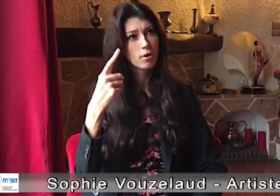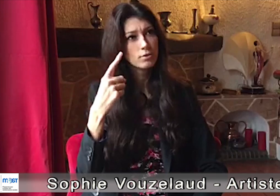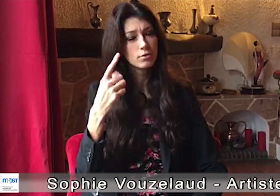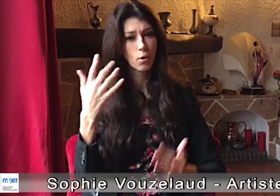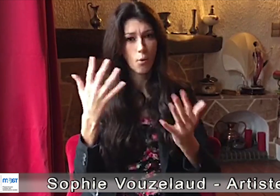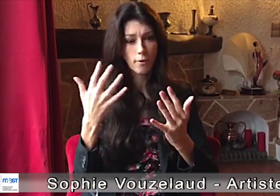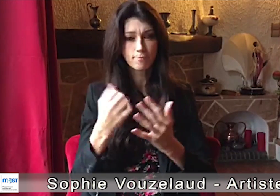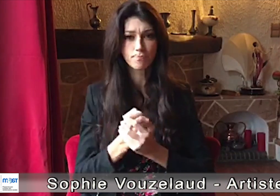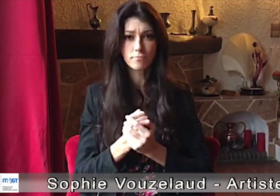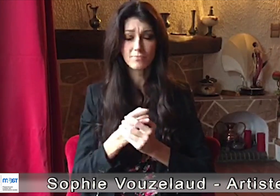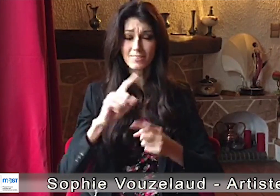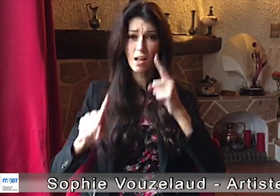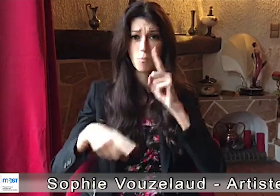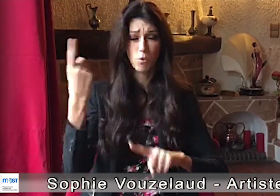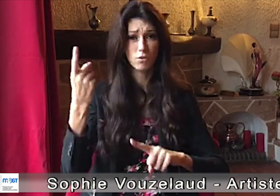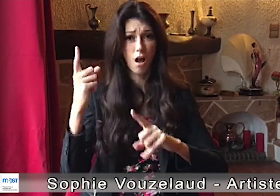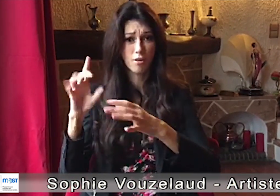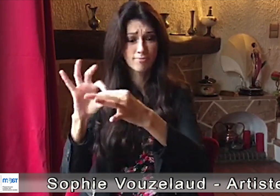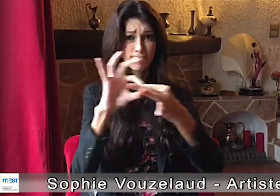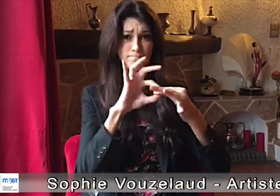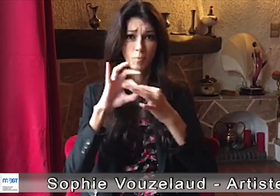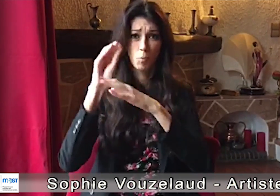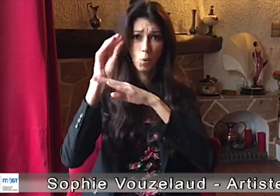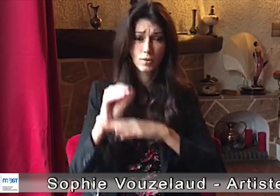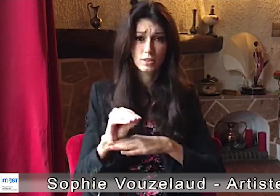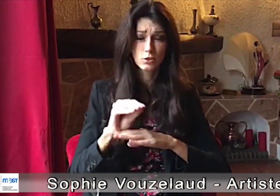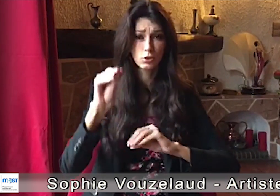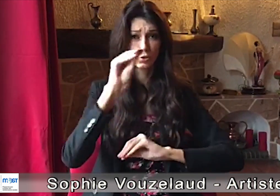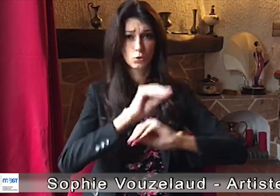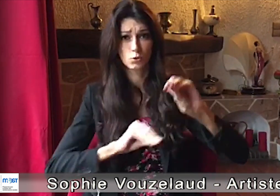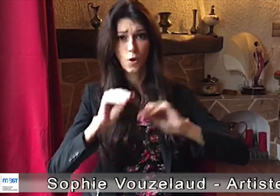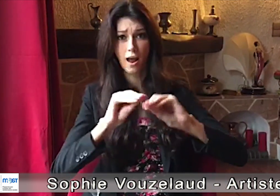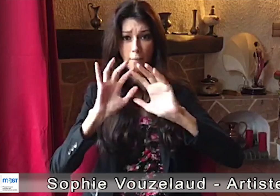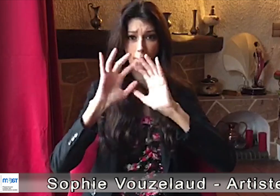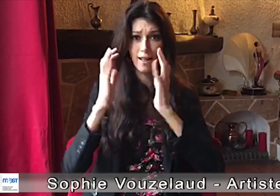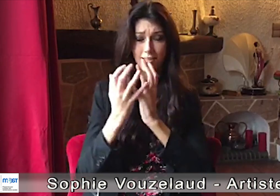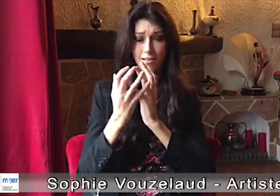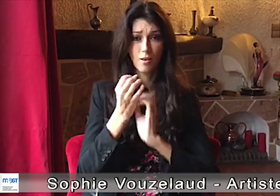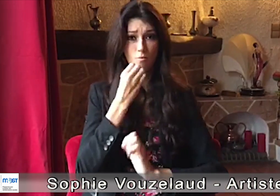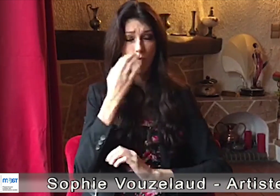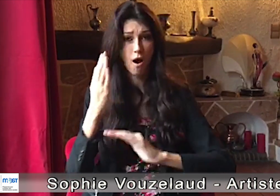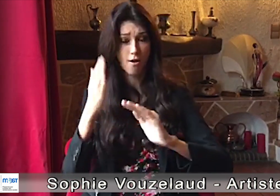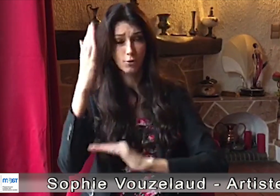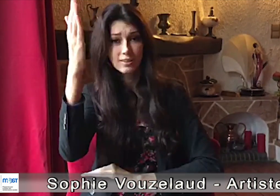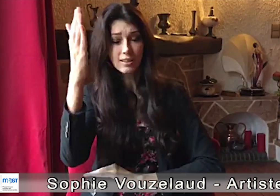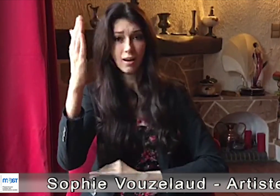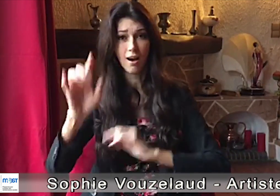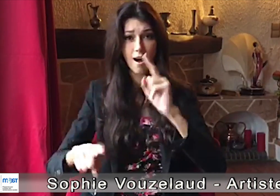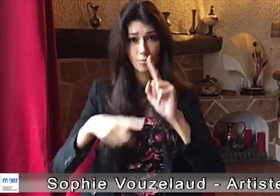Je pense qu'il est important que nous soyons solidaires pour protéger et soigner la planète afin d'avoir un bel